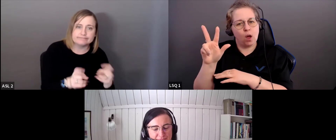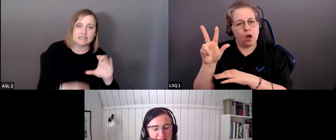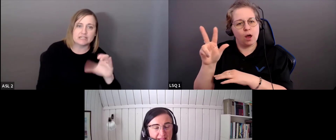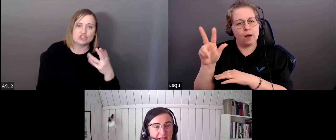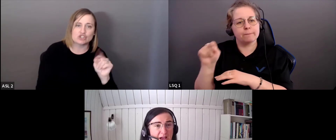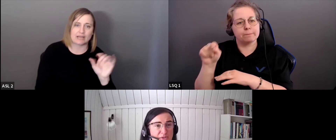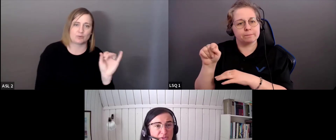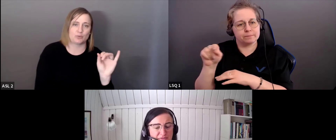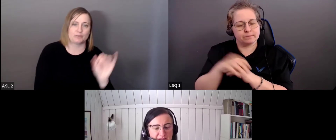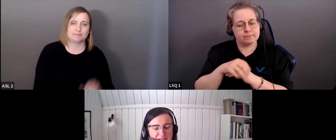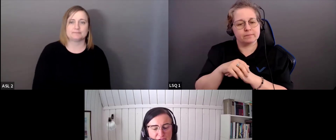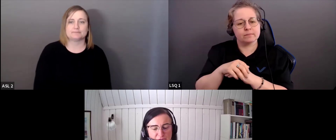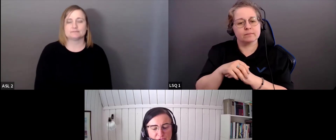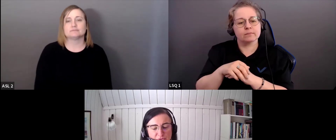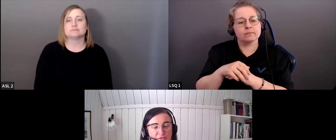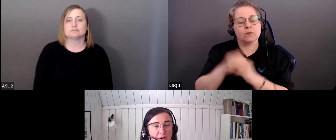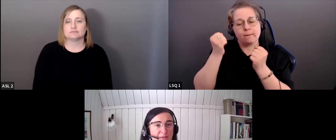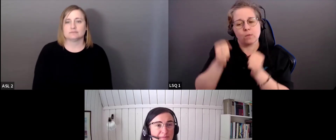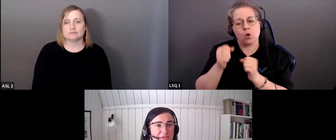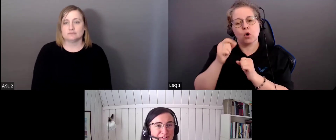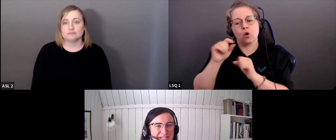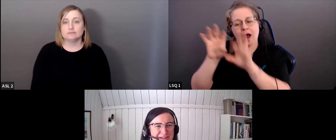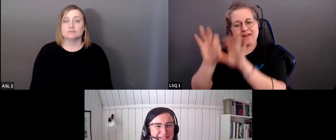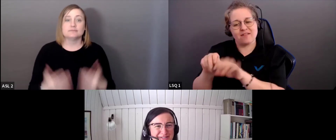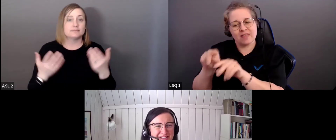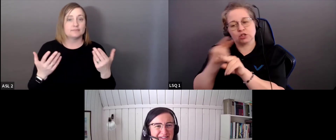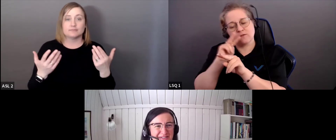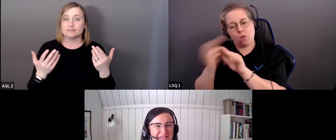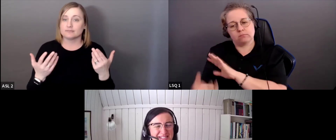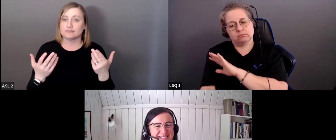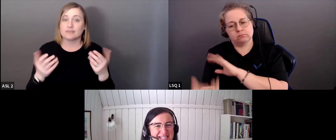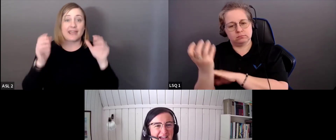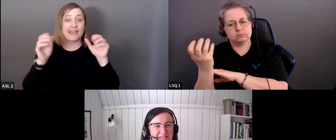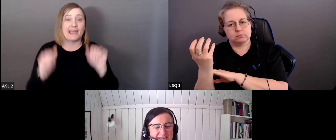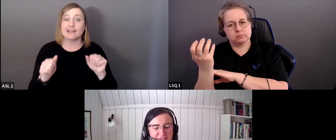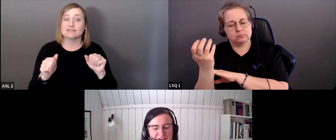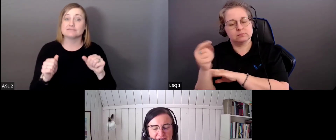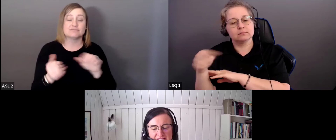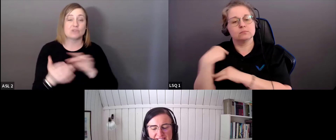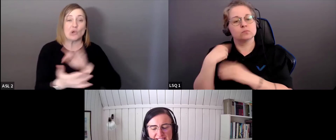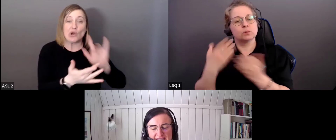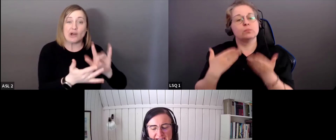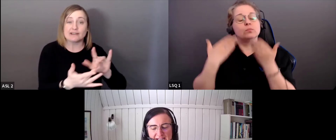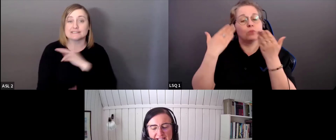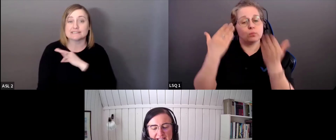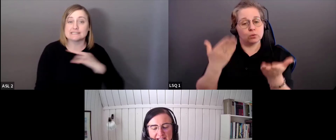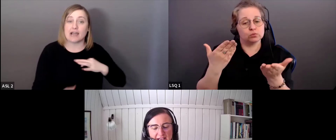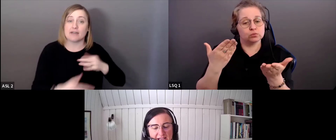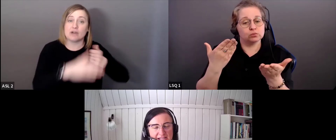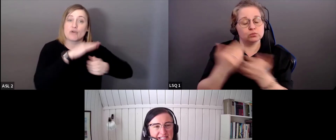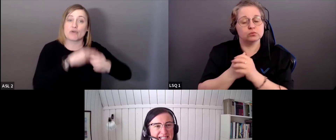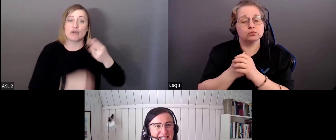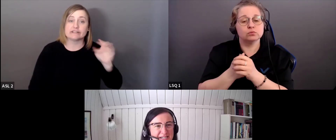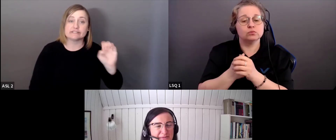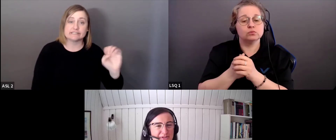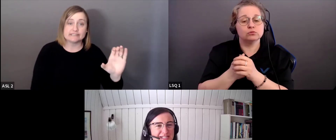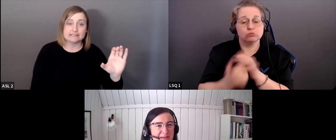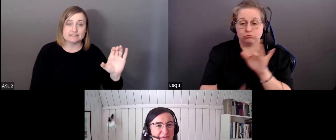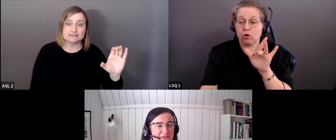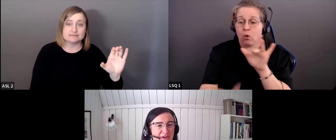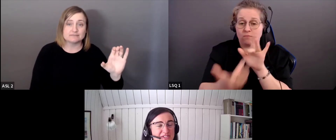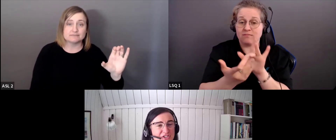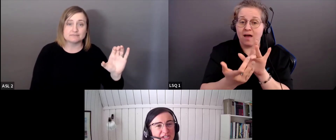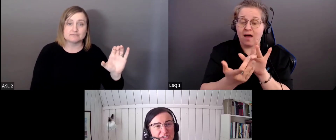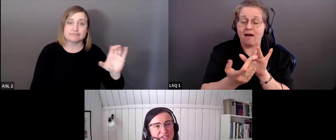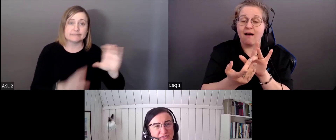Ce numéro va être affiché dans le clavardage. Je vous invite aussi à entrer en contact avec